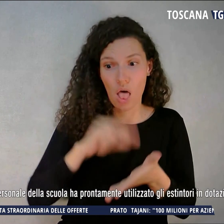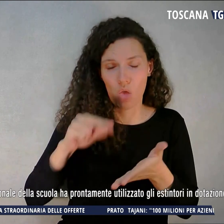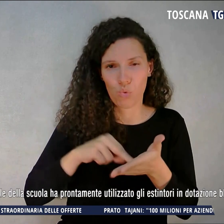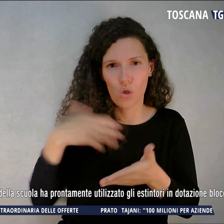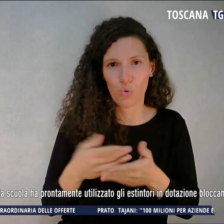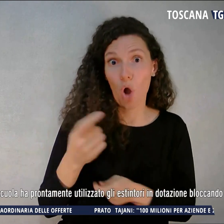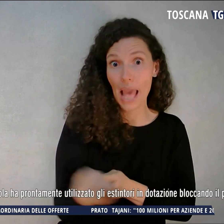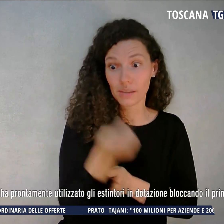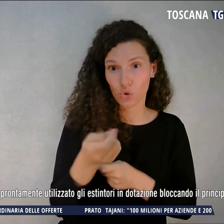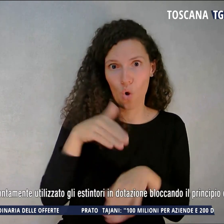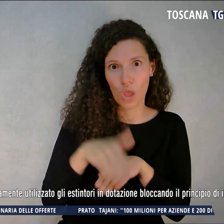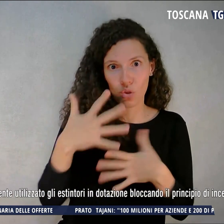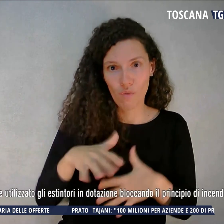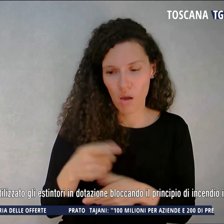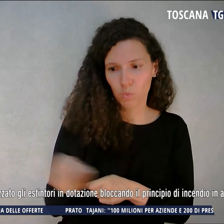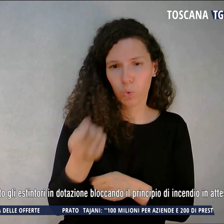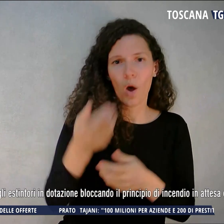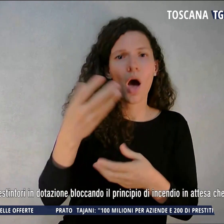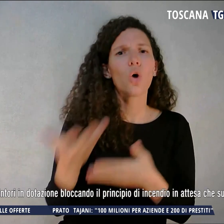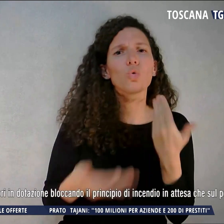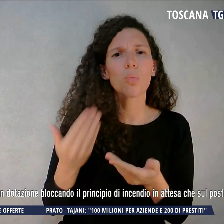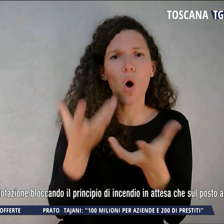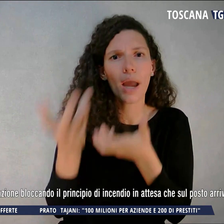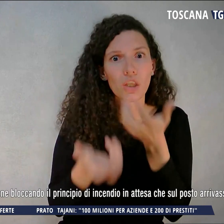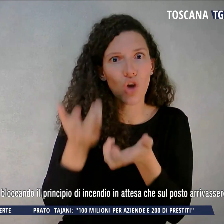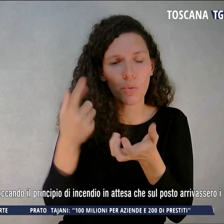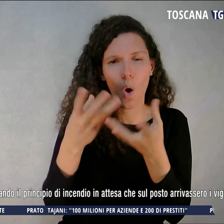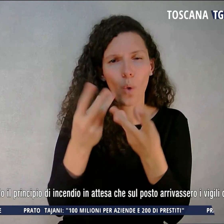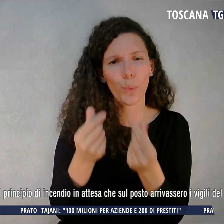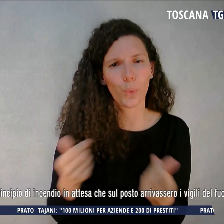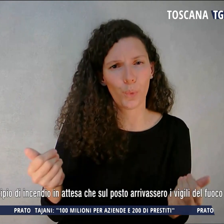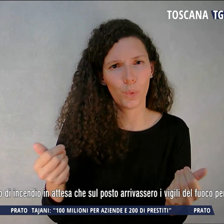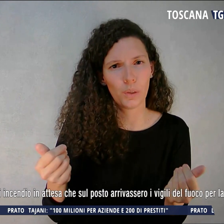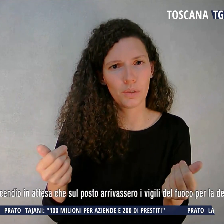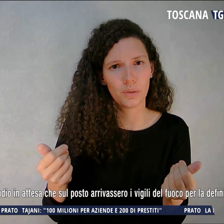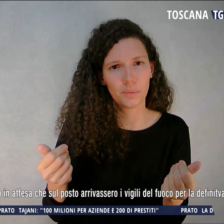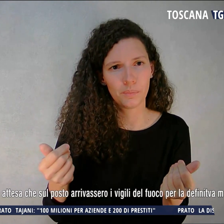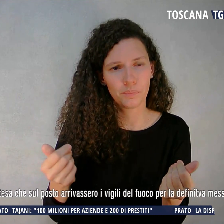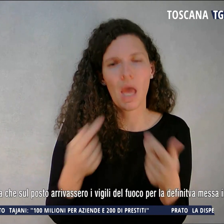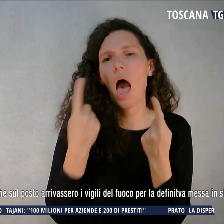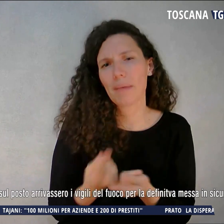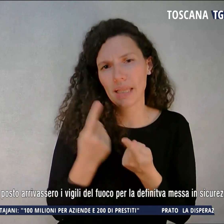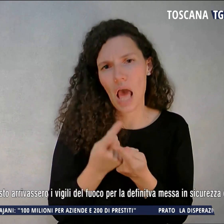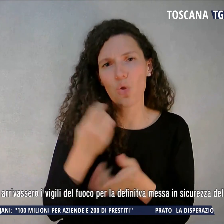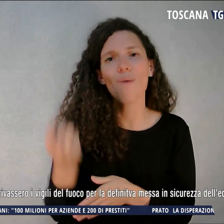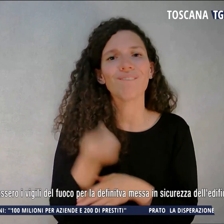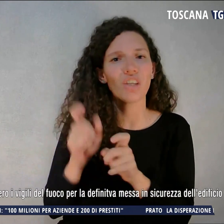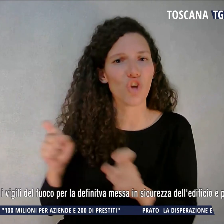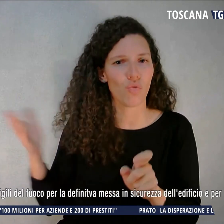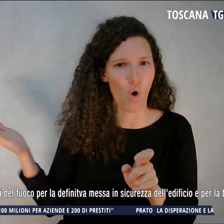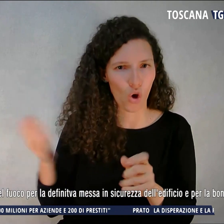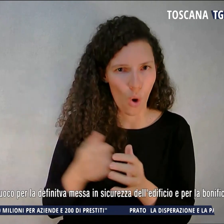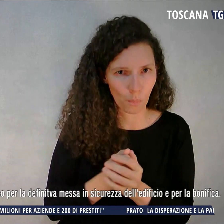bloccando all'inizio proprio l'incendio in attesa che arrivassero i vigili del fuoco. Ci sono